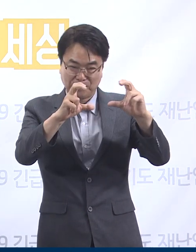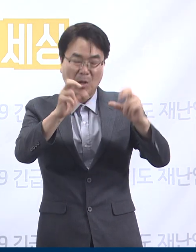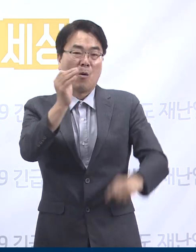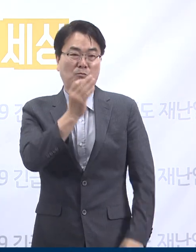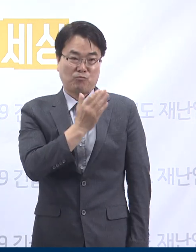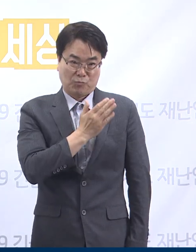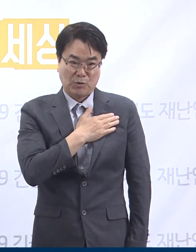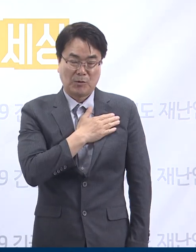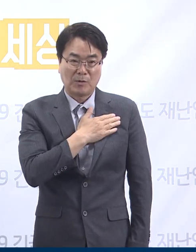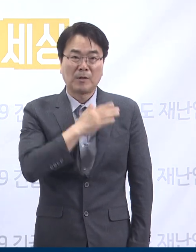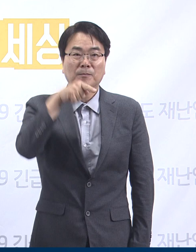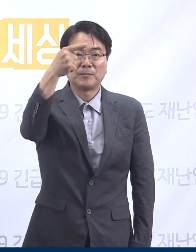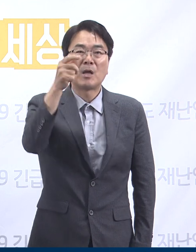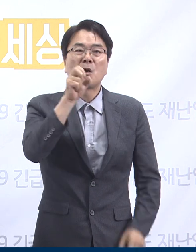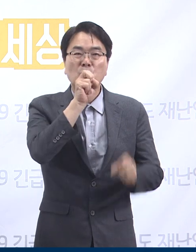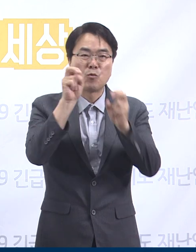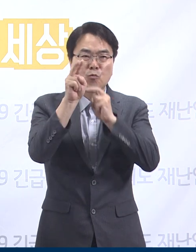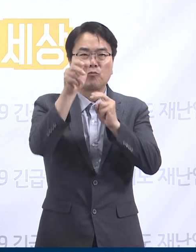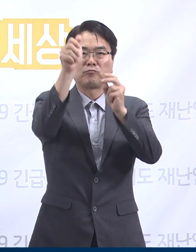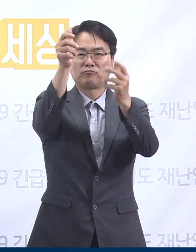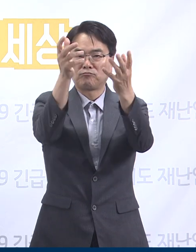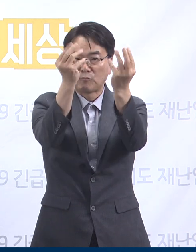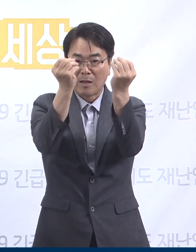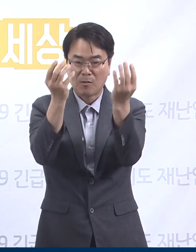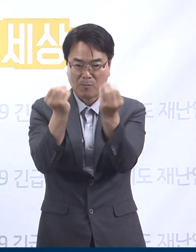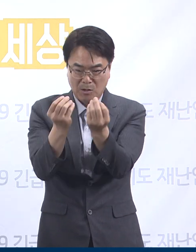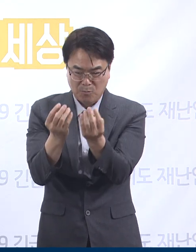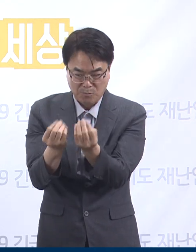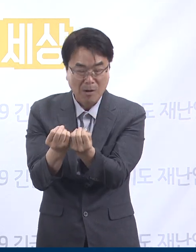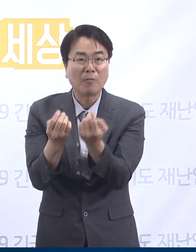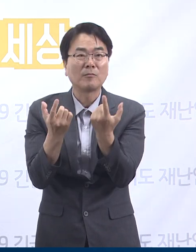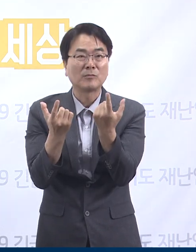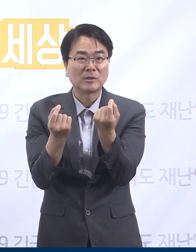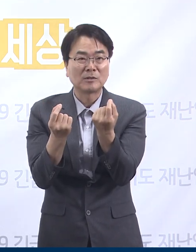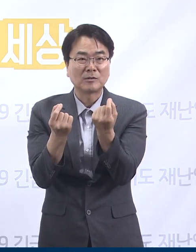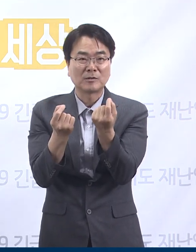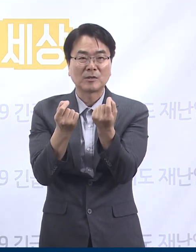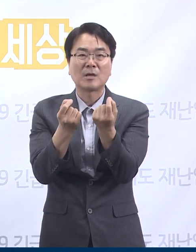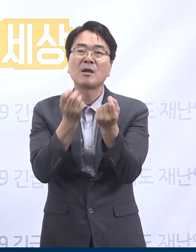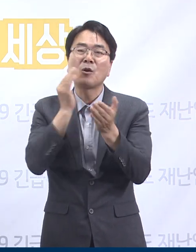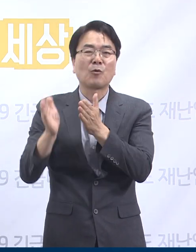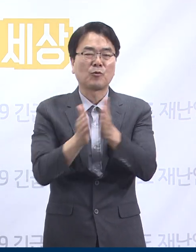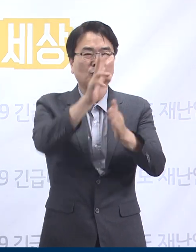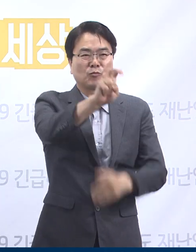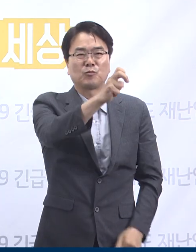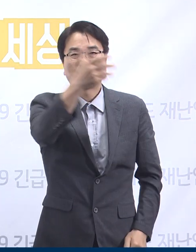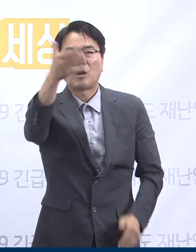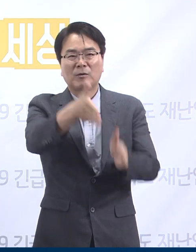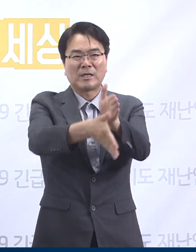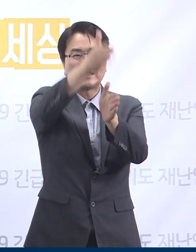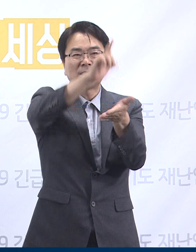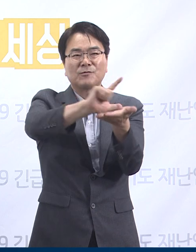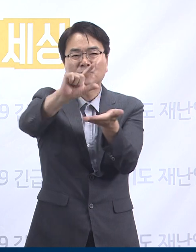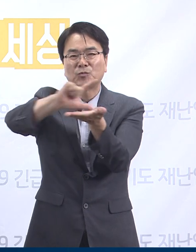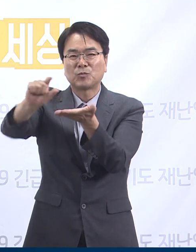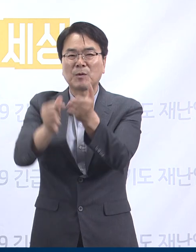147명, 용인시 95명 순으로 도내 29개 시군에서 확진자가 발생하였습니다.